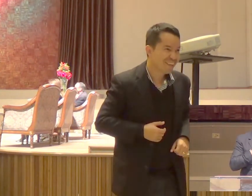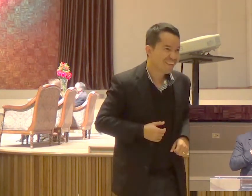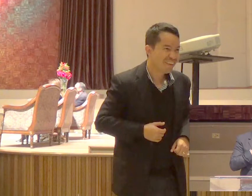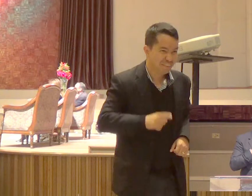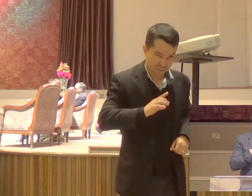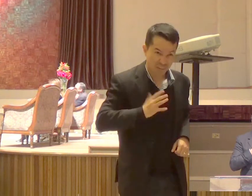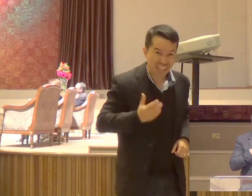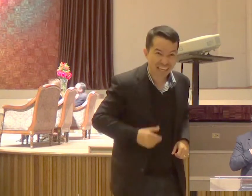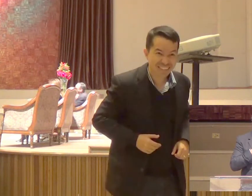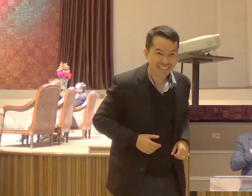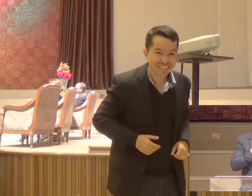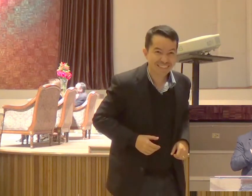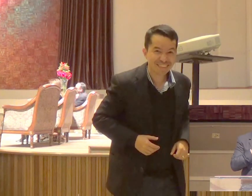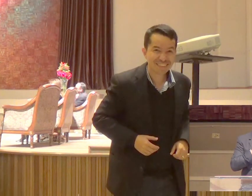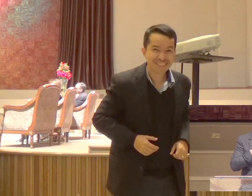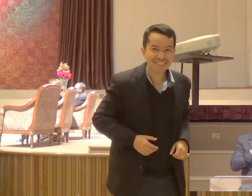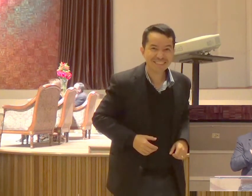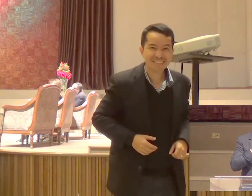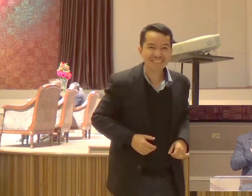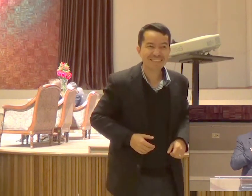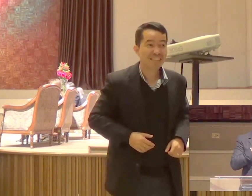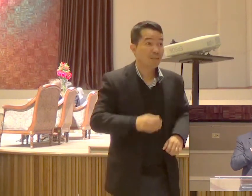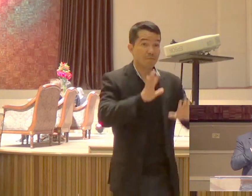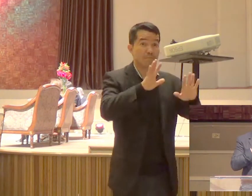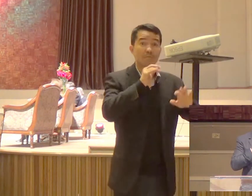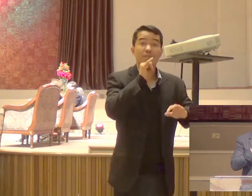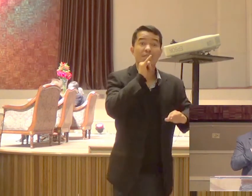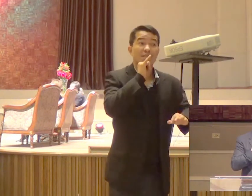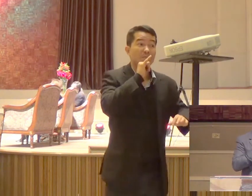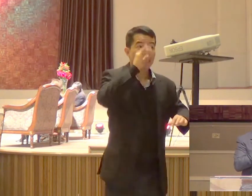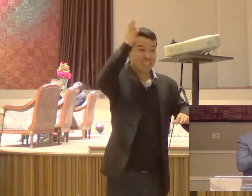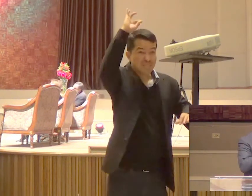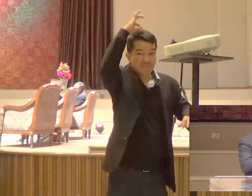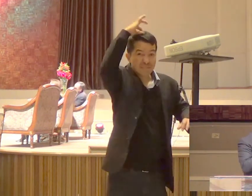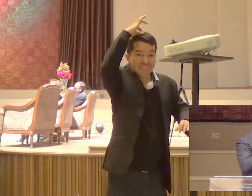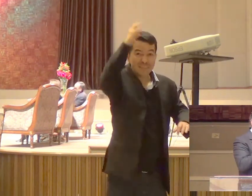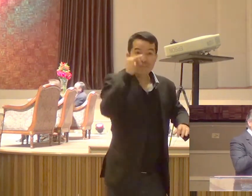O Espírito Santo Fala assim pra você Olha Deixa eu te avisar Já que você já preparou a mala